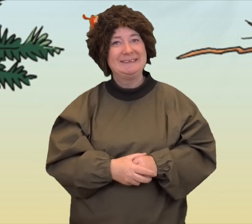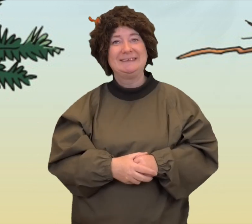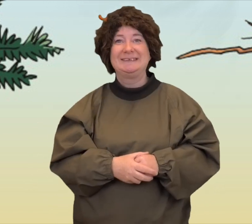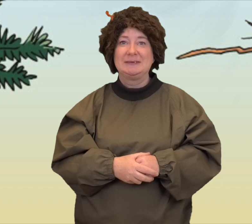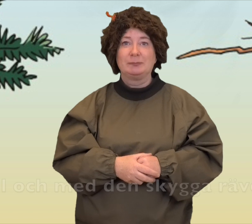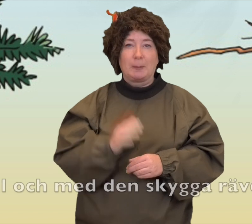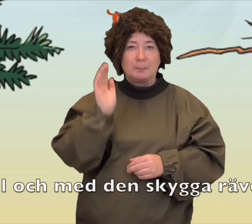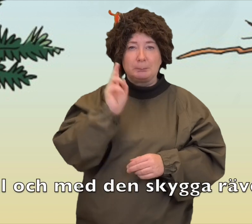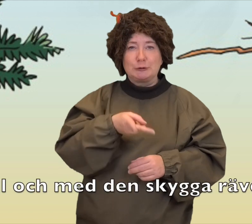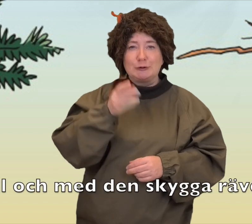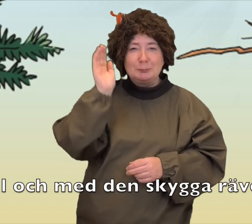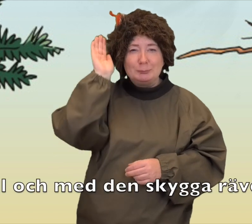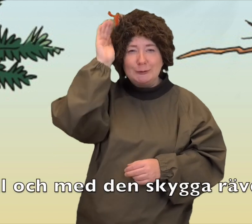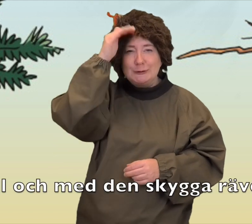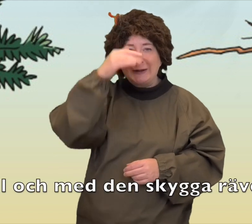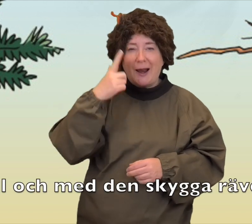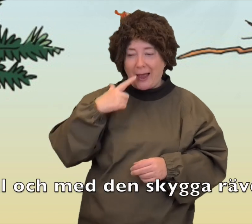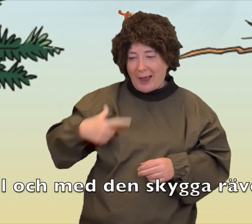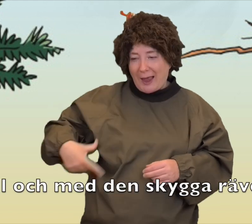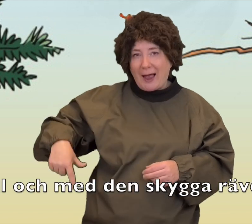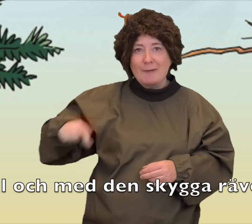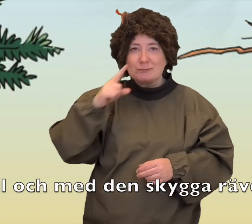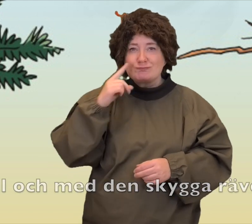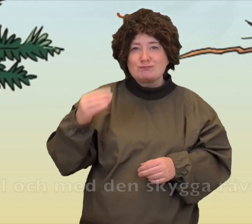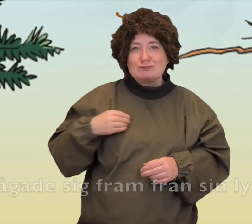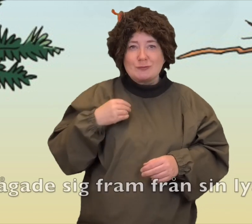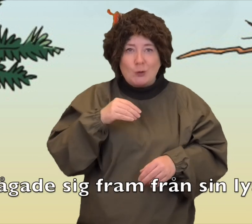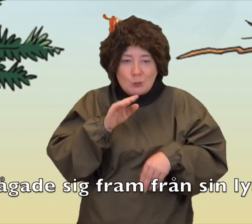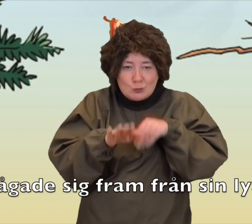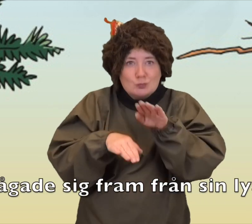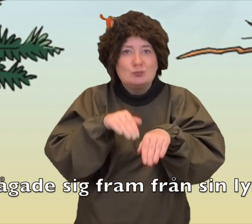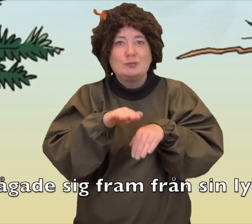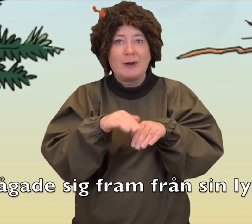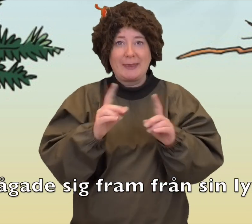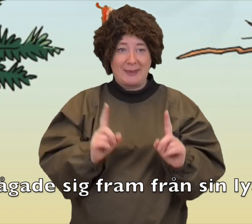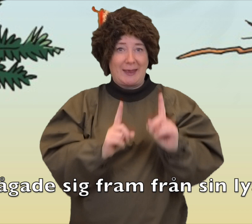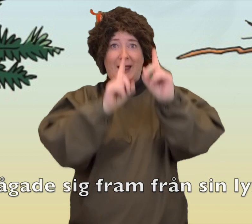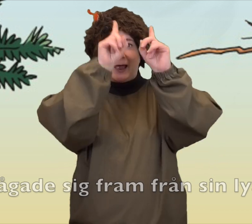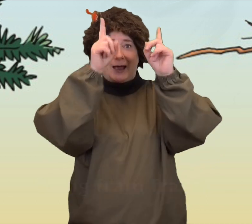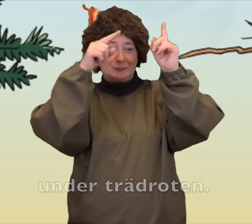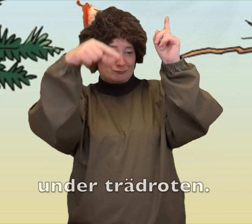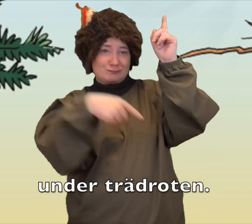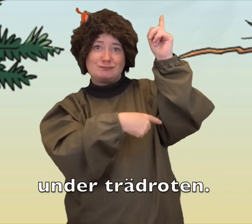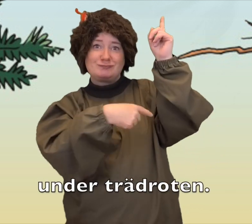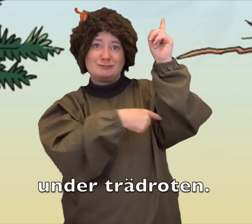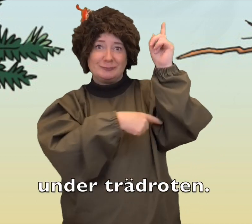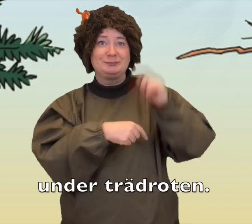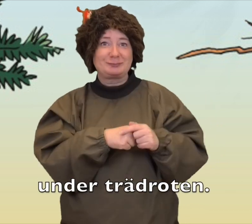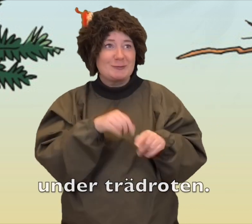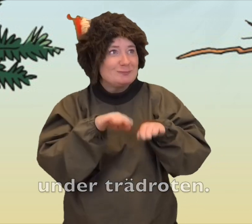Till och med den skygga räven vågade sig fram från sin lya under trädroten.